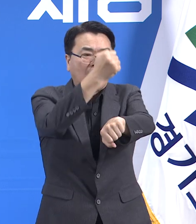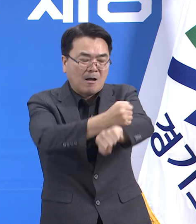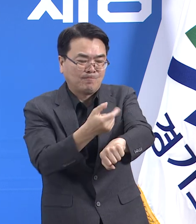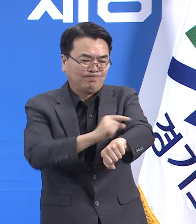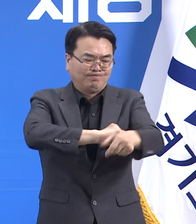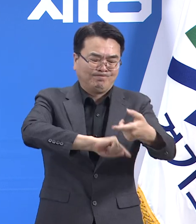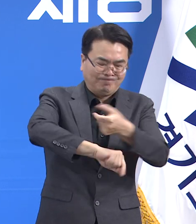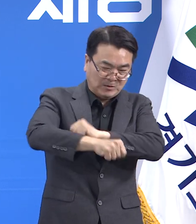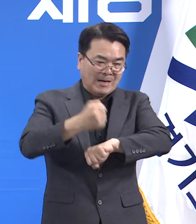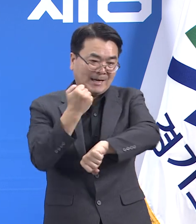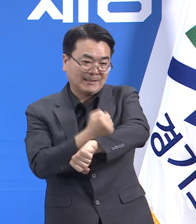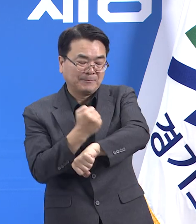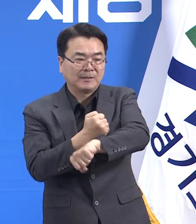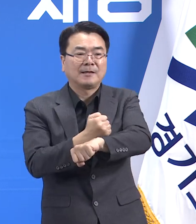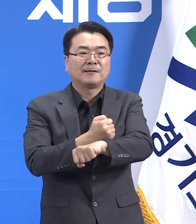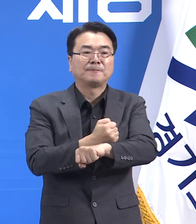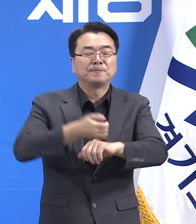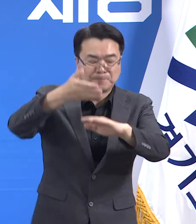다하겠습니다. 감사합니다.